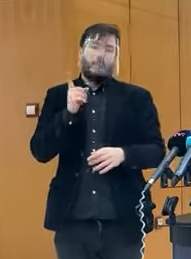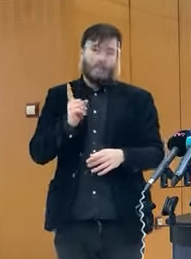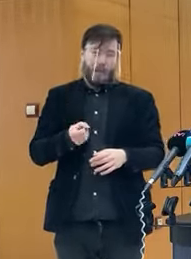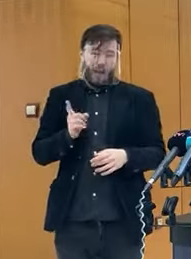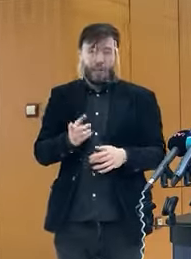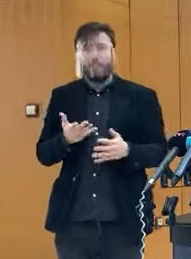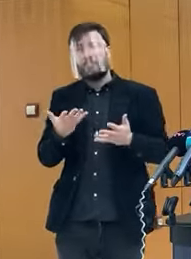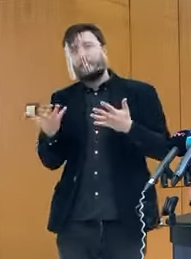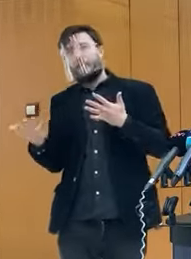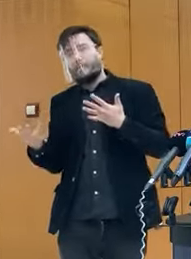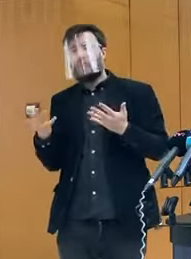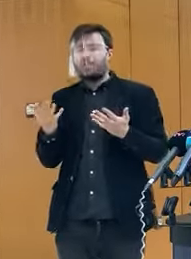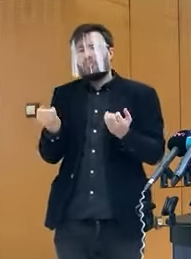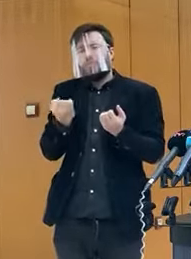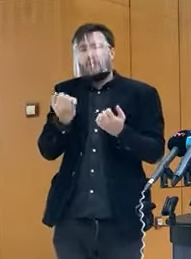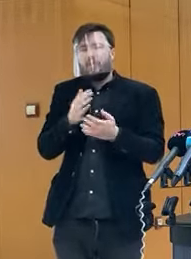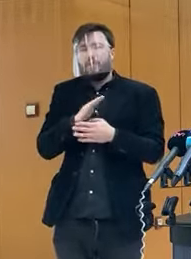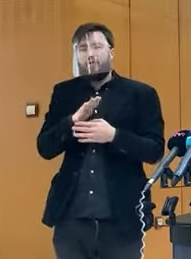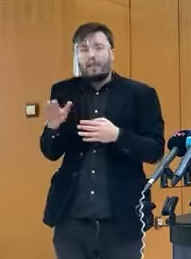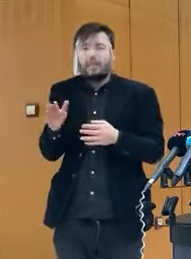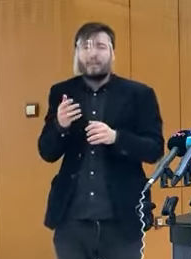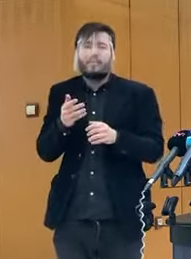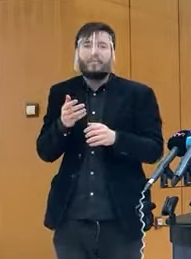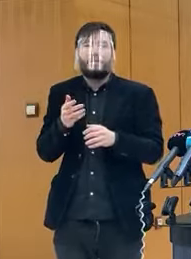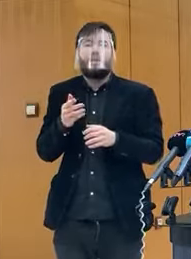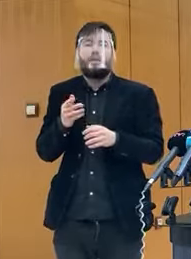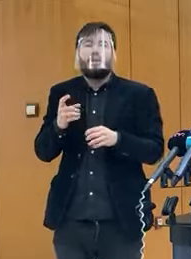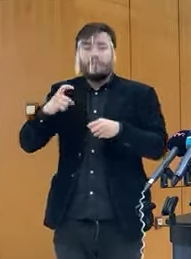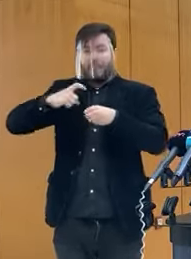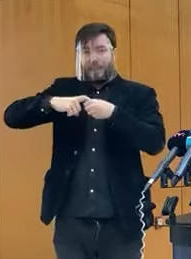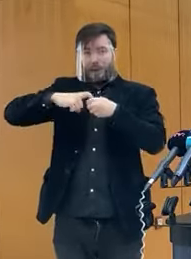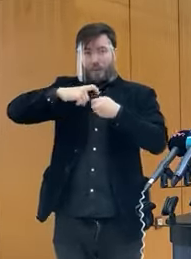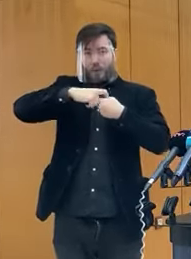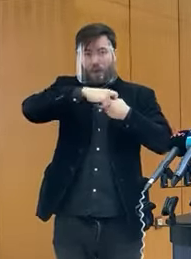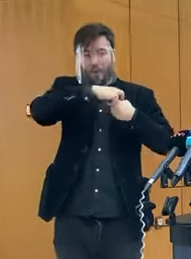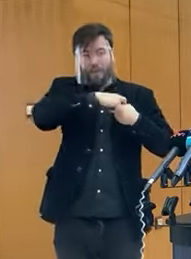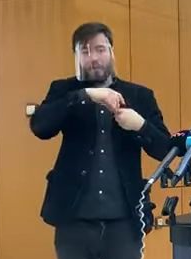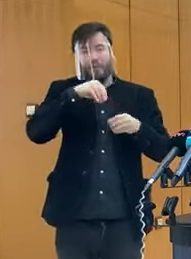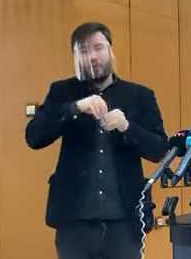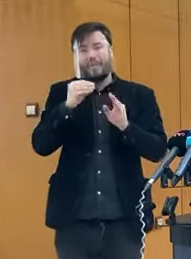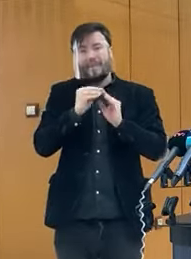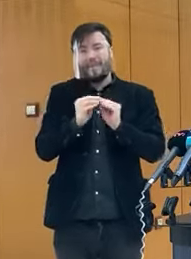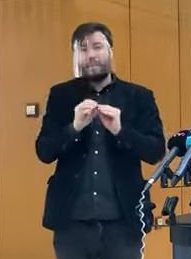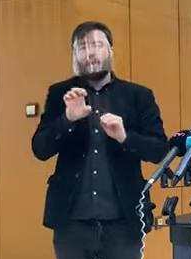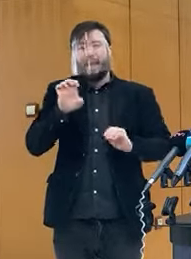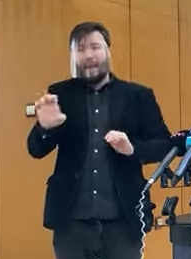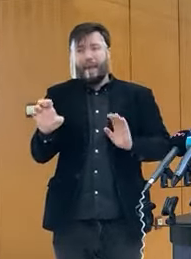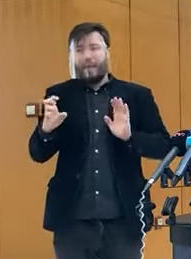mali, alebo takmer všetci podľa možnosti zapojiť do e-karantény.